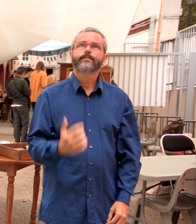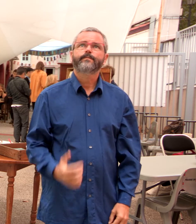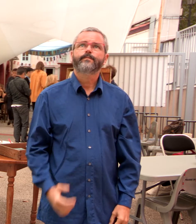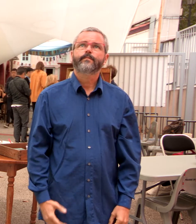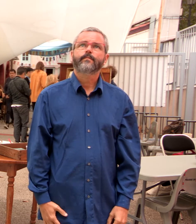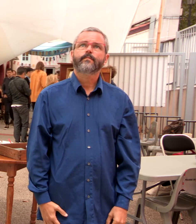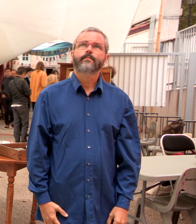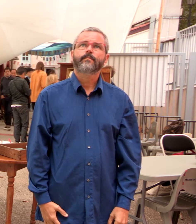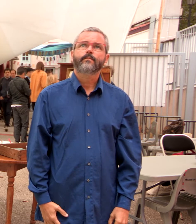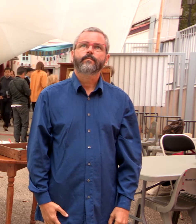C'était une vraie forêt